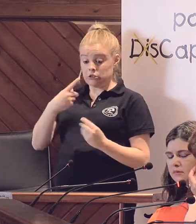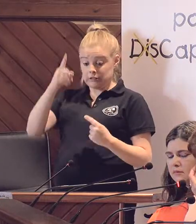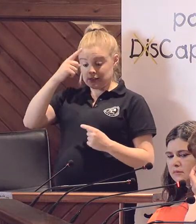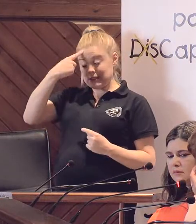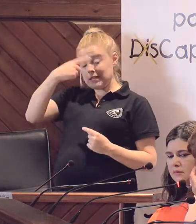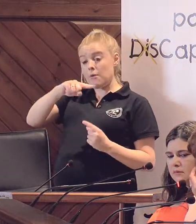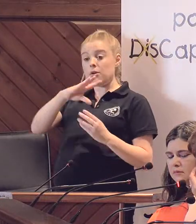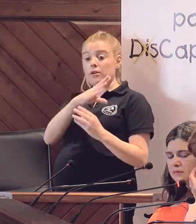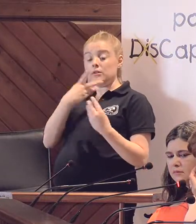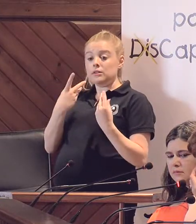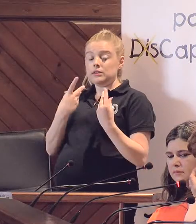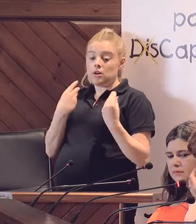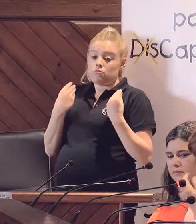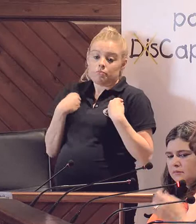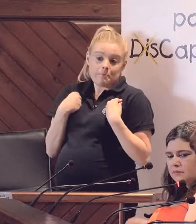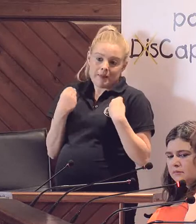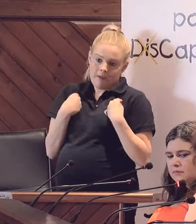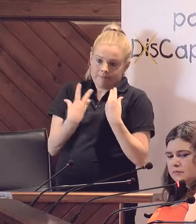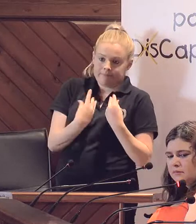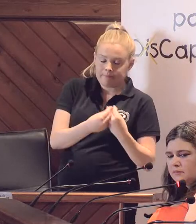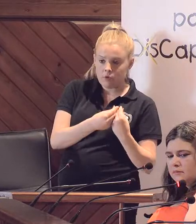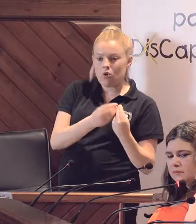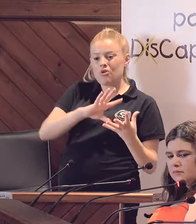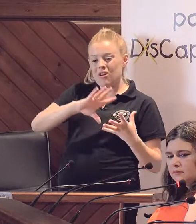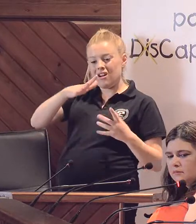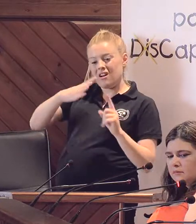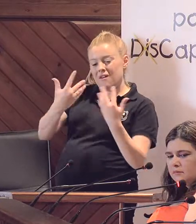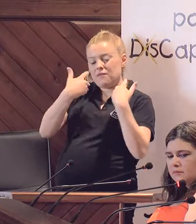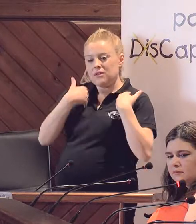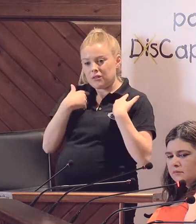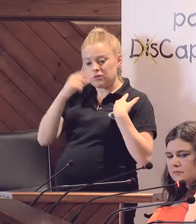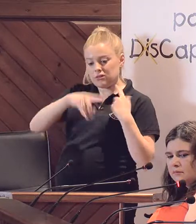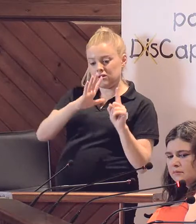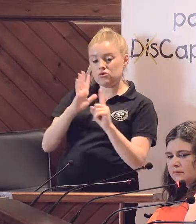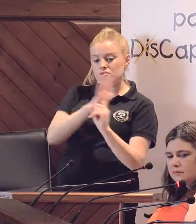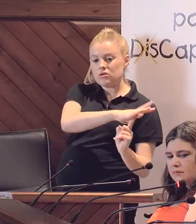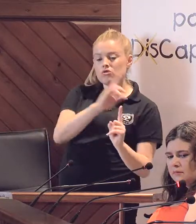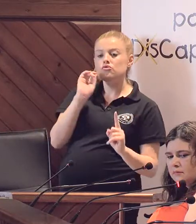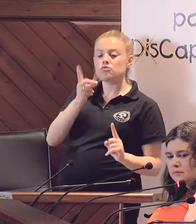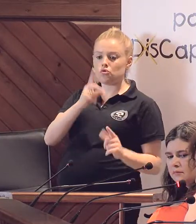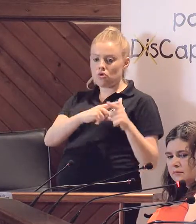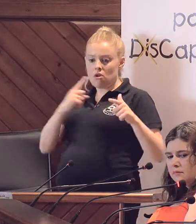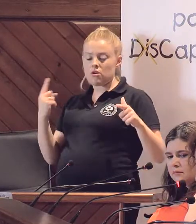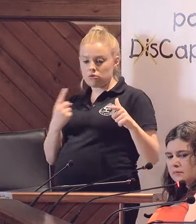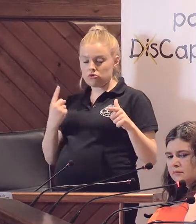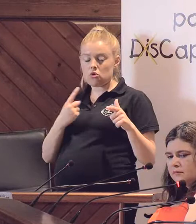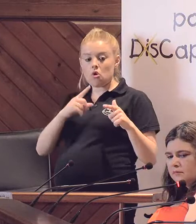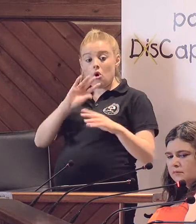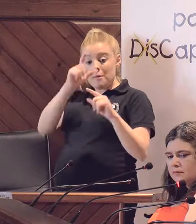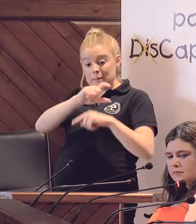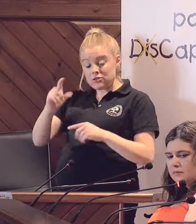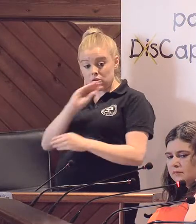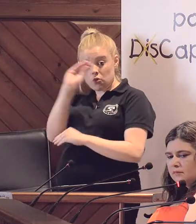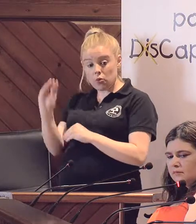con la vulnerabilidad y la diferencia de los otros, que solo genera exclusión y desigualdad. Cuidemos a los cuidadores porque